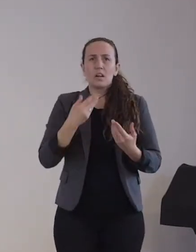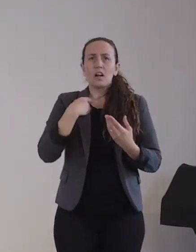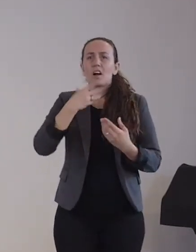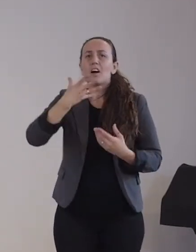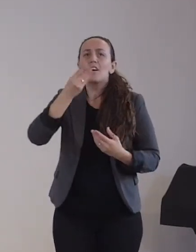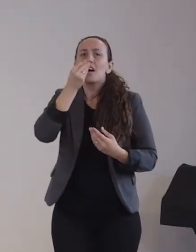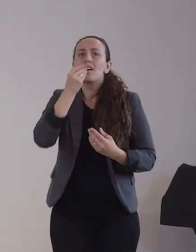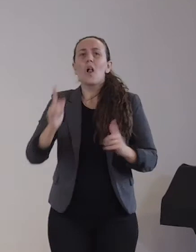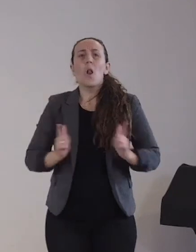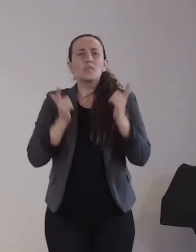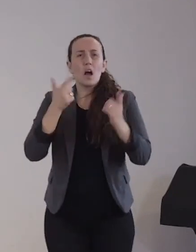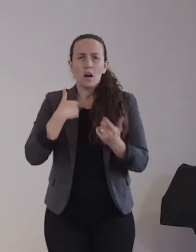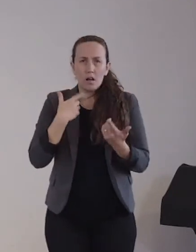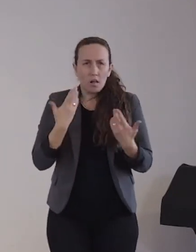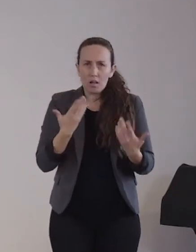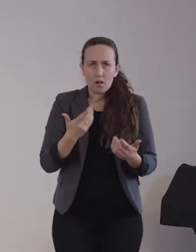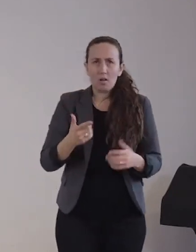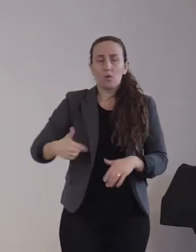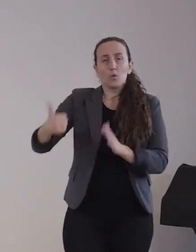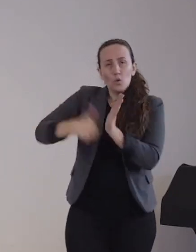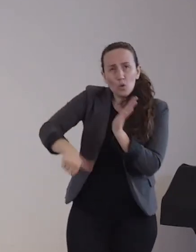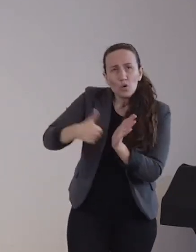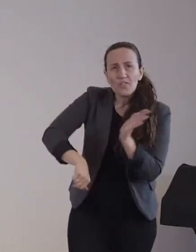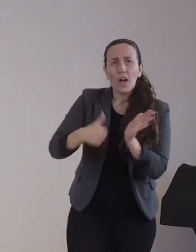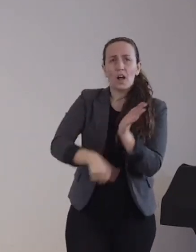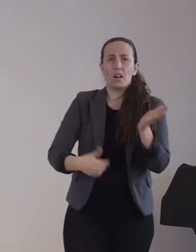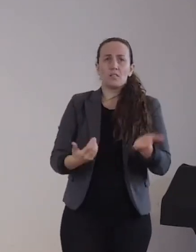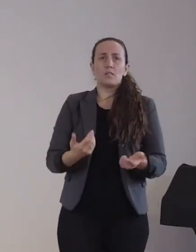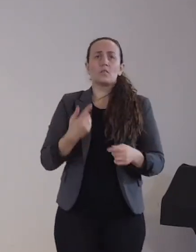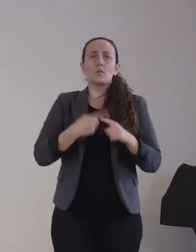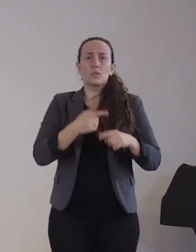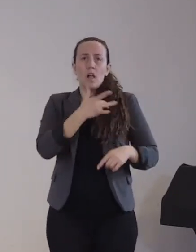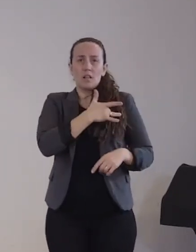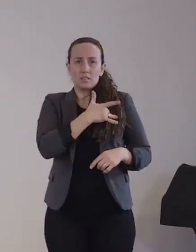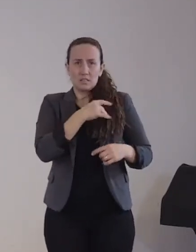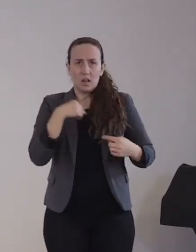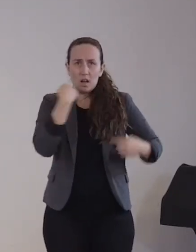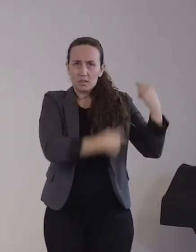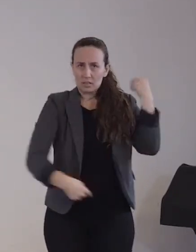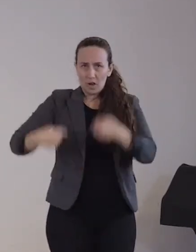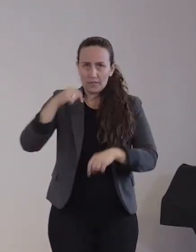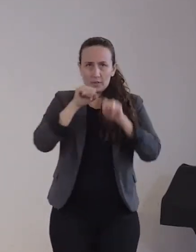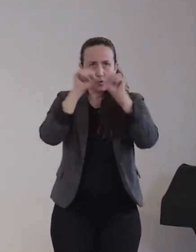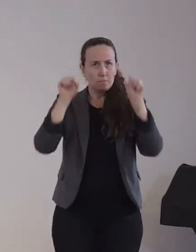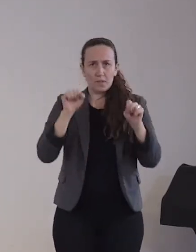-Kreislauf-System kann im Zweifelsfall geschädigt werden. Es gibt Herzmuskelentzündungen,